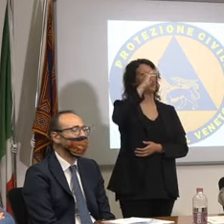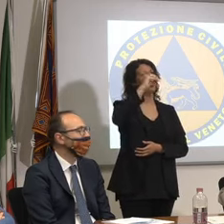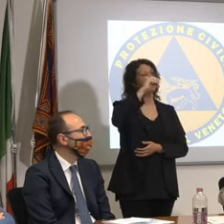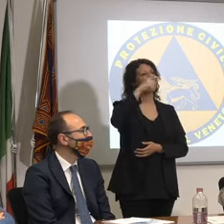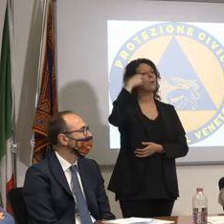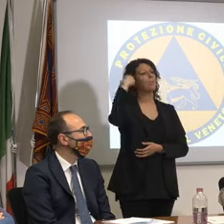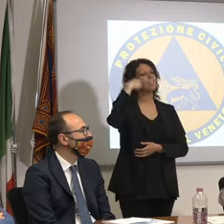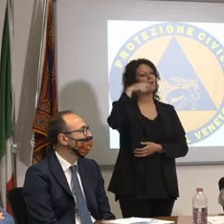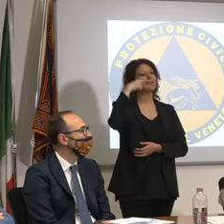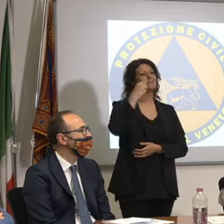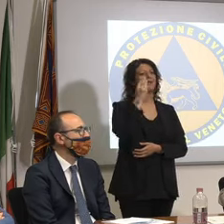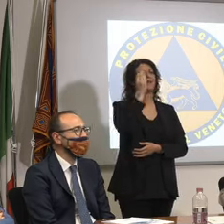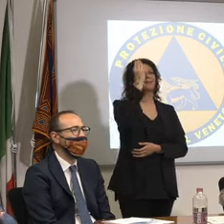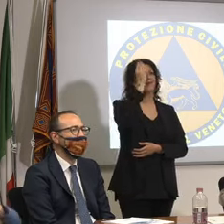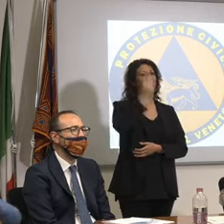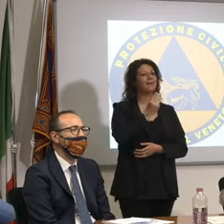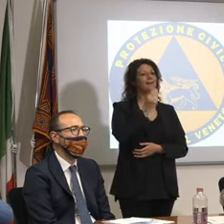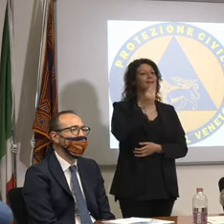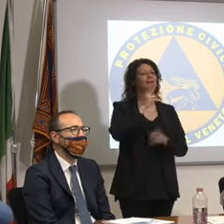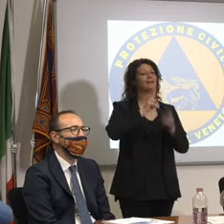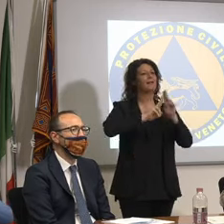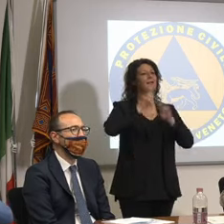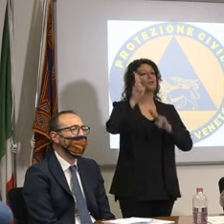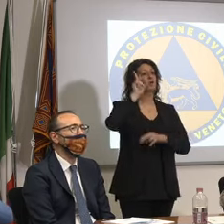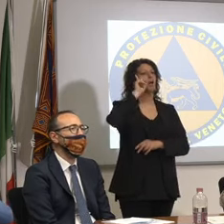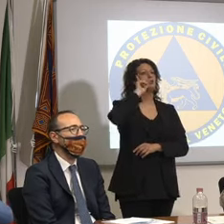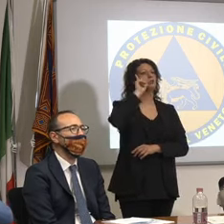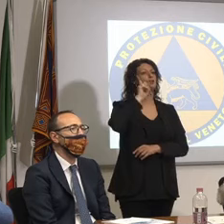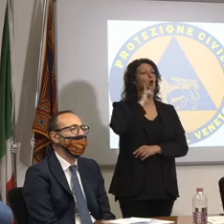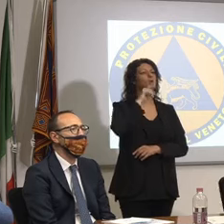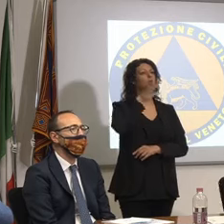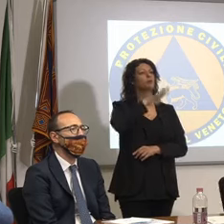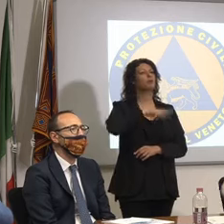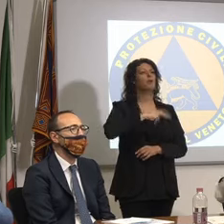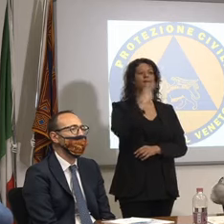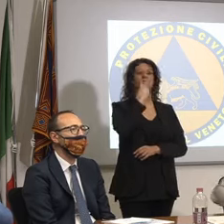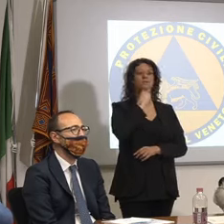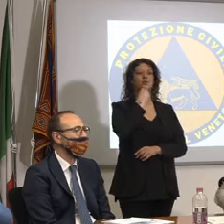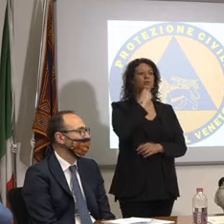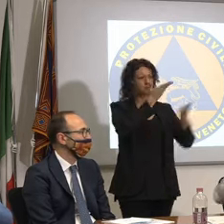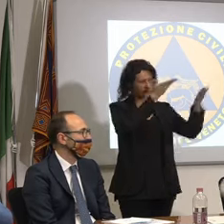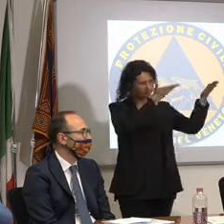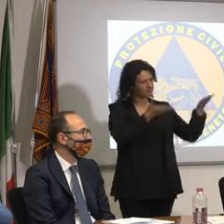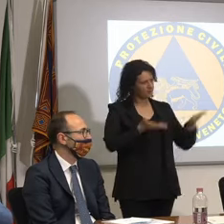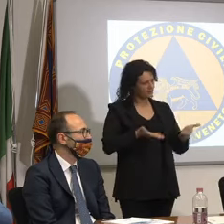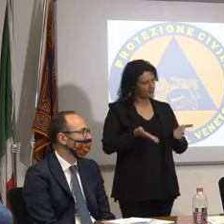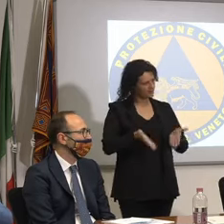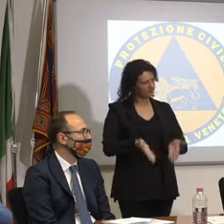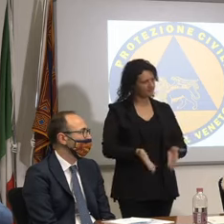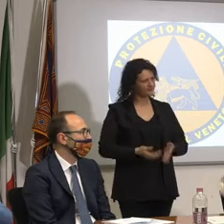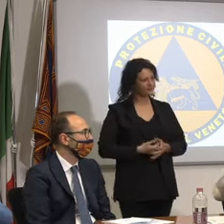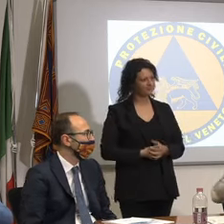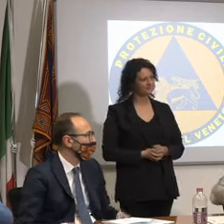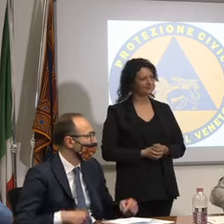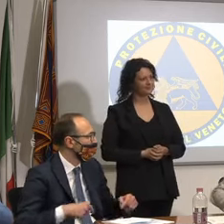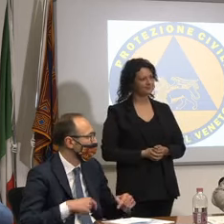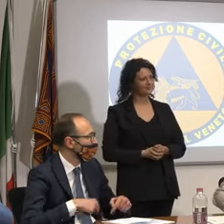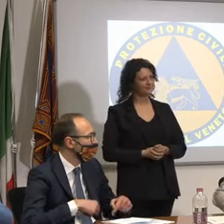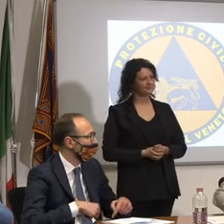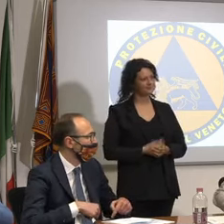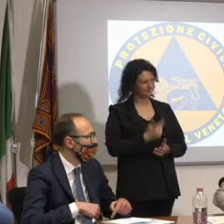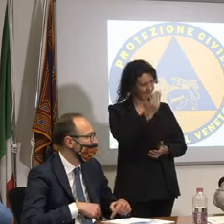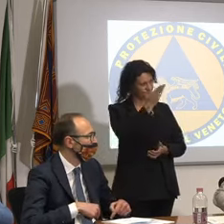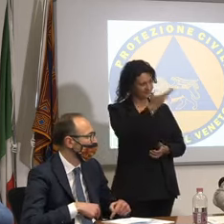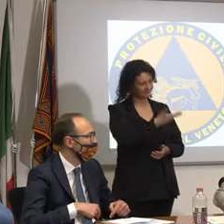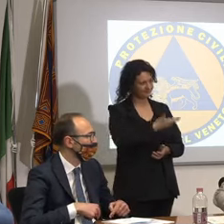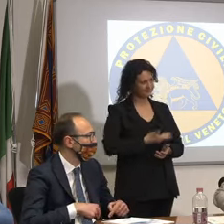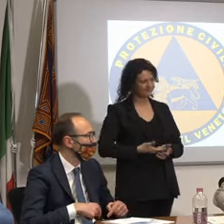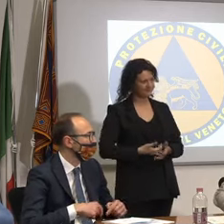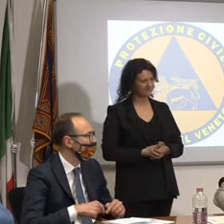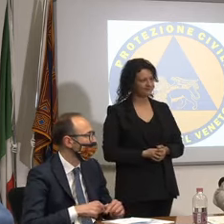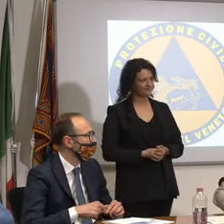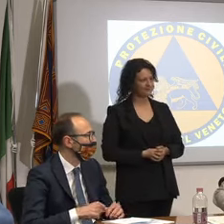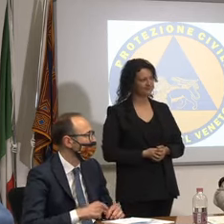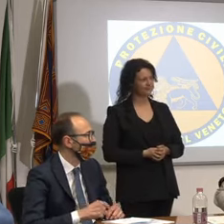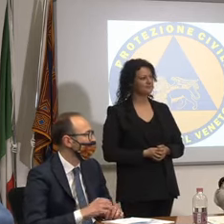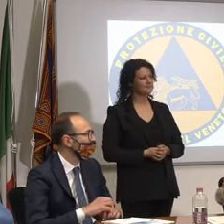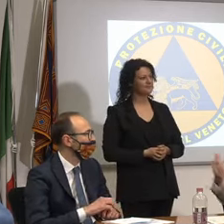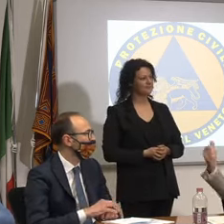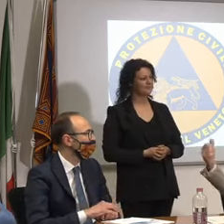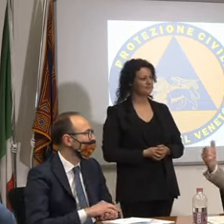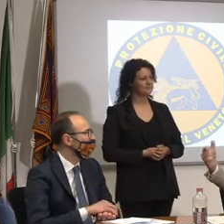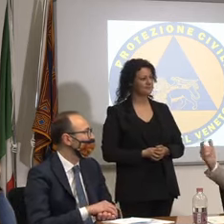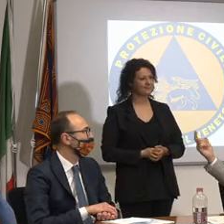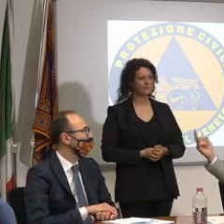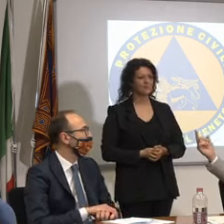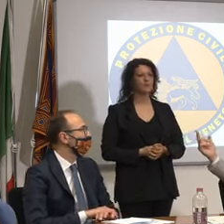presidente internazionale Sordi di Vicenza prego si accomodi venga venga va